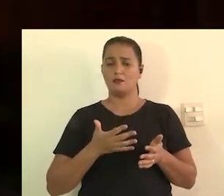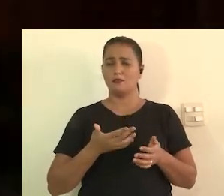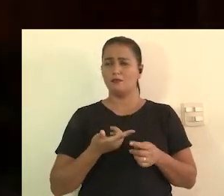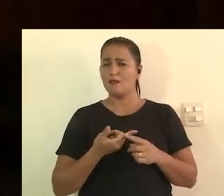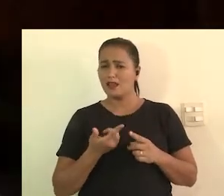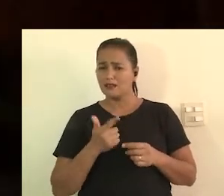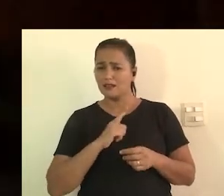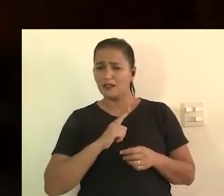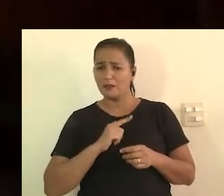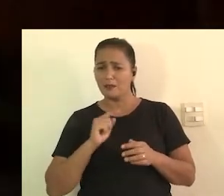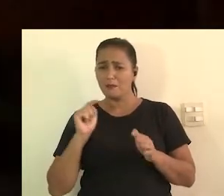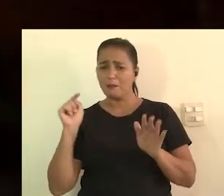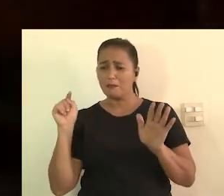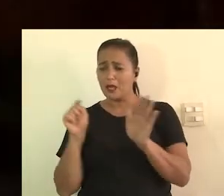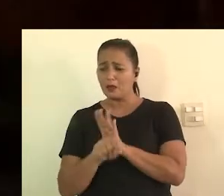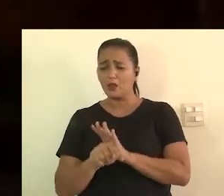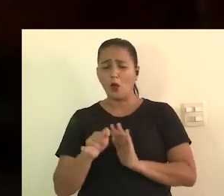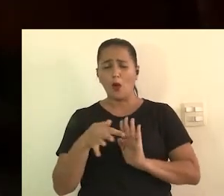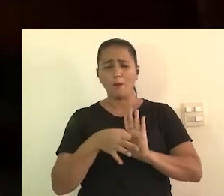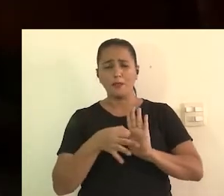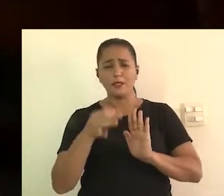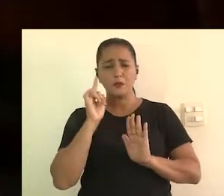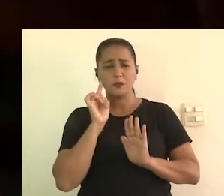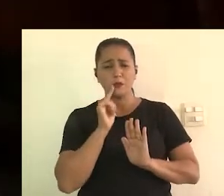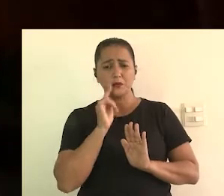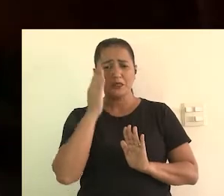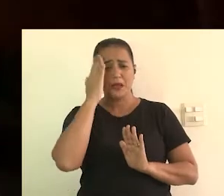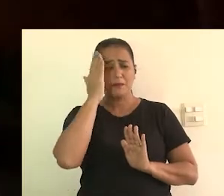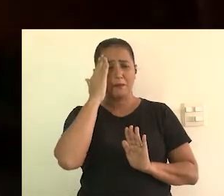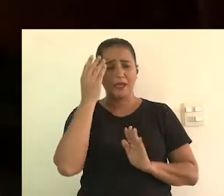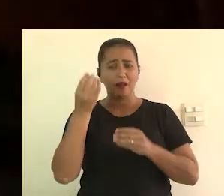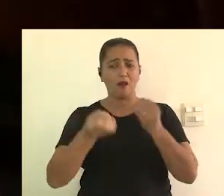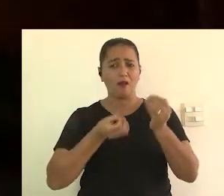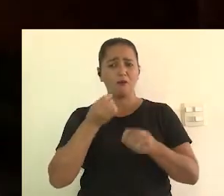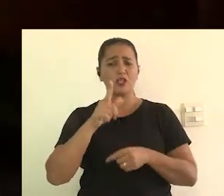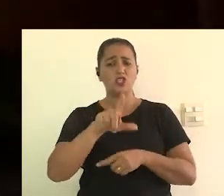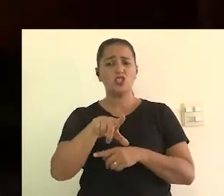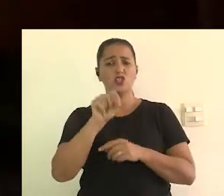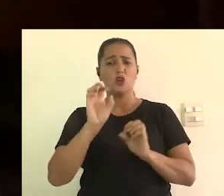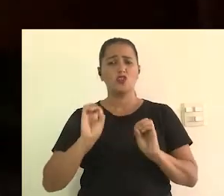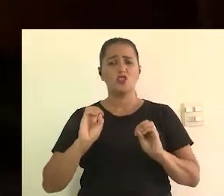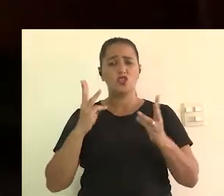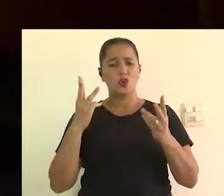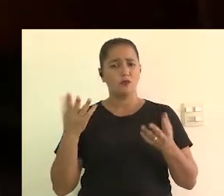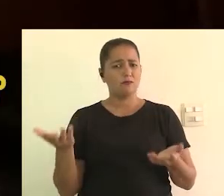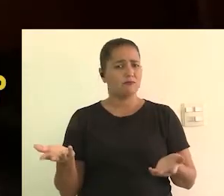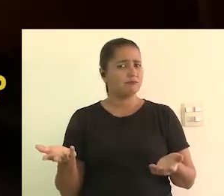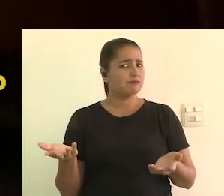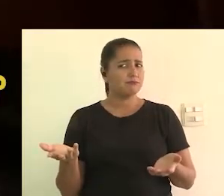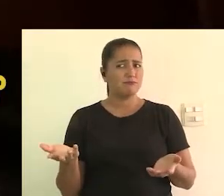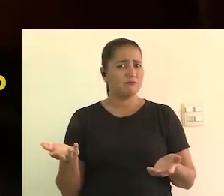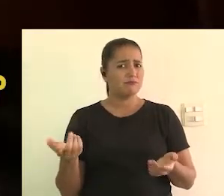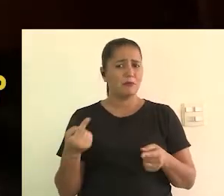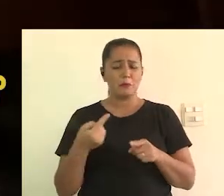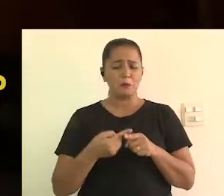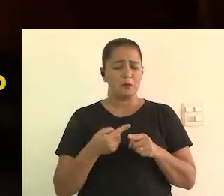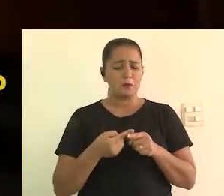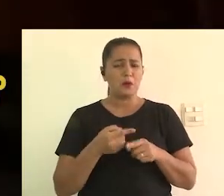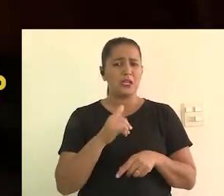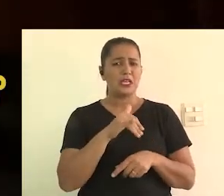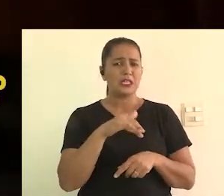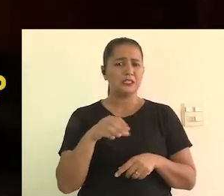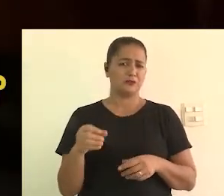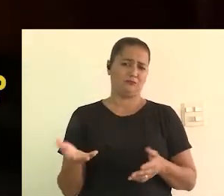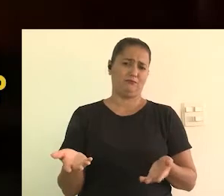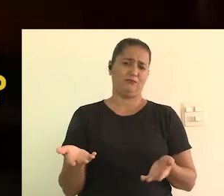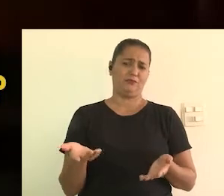E ele não pode escolher o show que ele quer ir. Houve uma votação para perguntar quais os shows que as pessoas com deficiência auditiva,